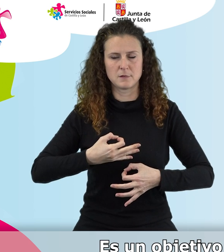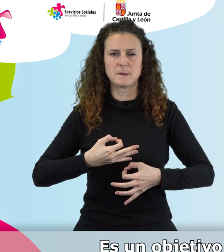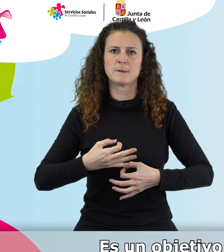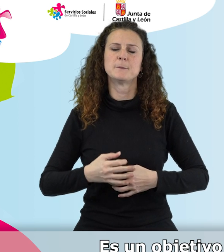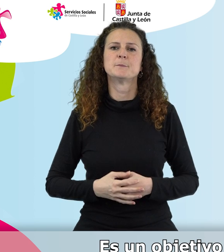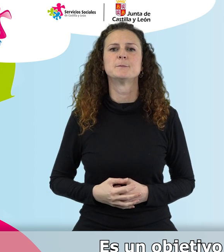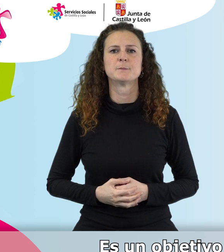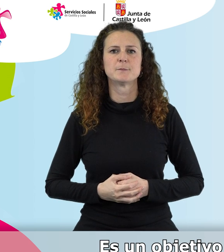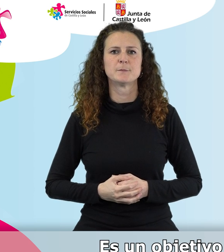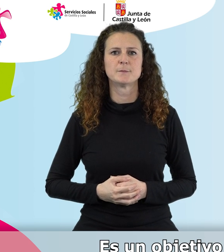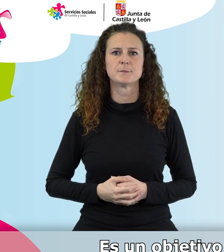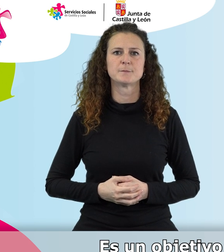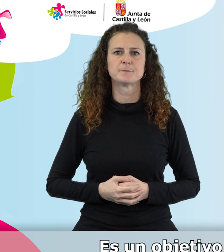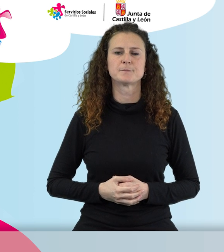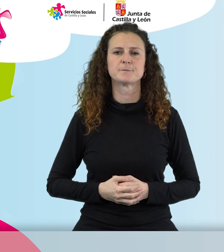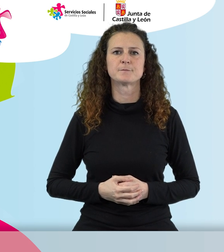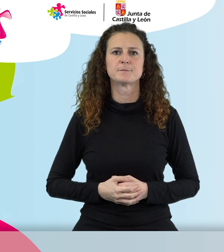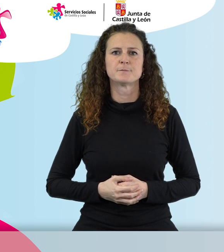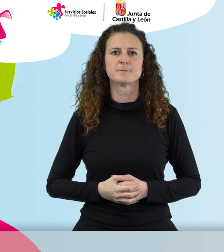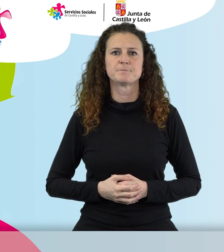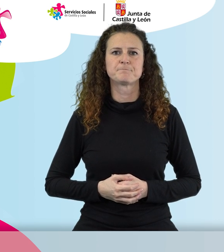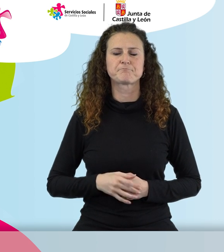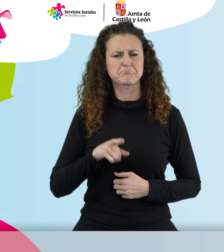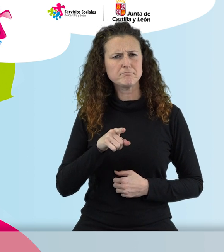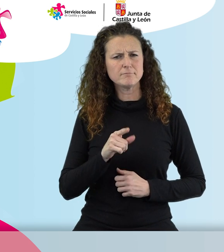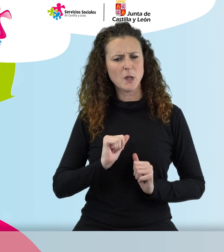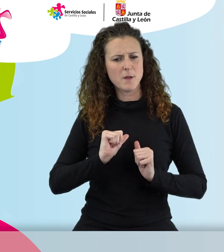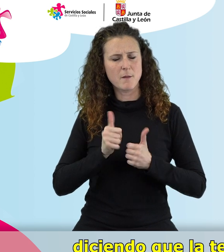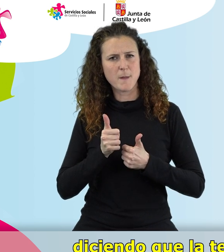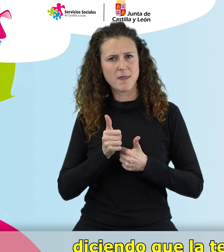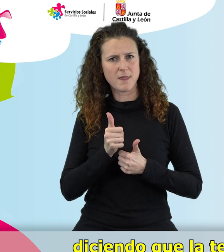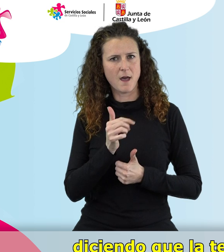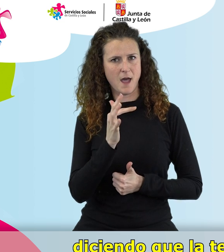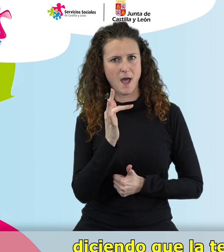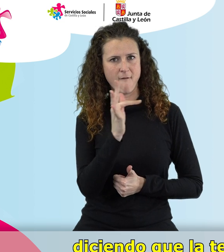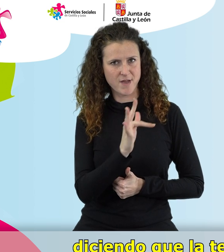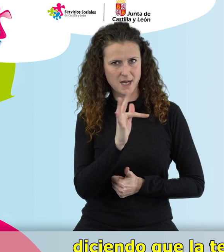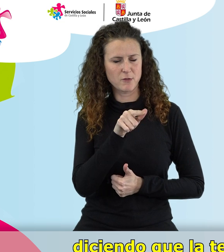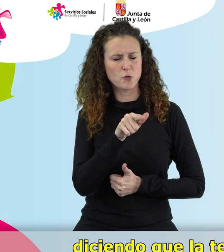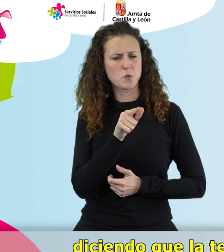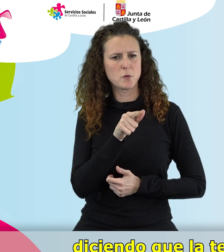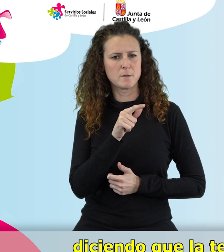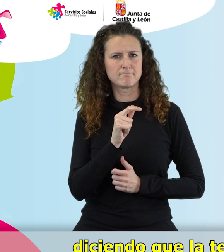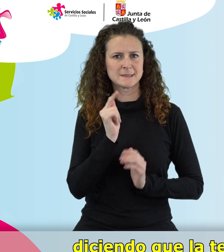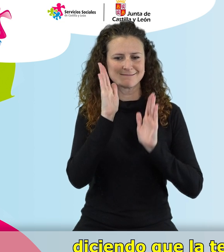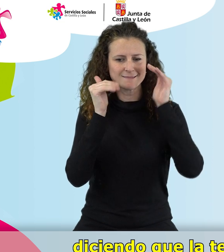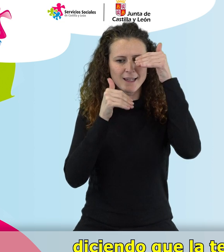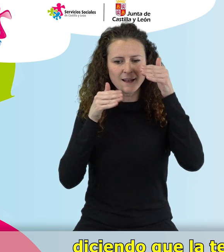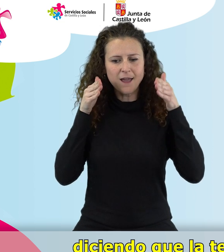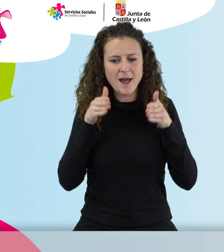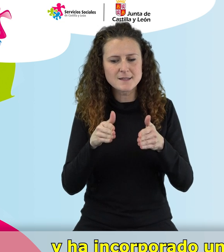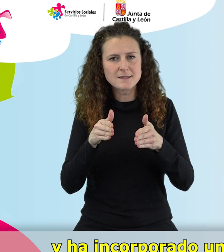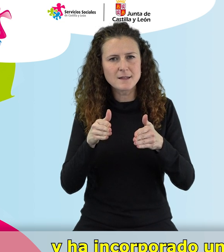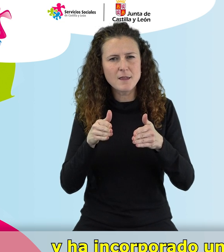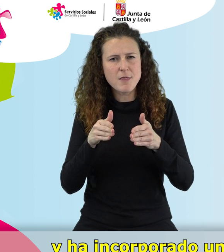principal de la Gerencia de Servicios Sociales. Has empezado, Fernando, diciendo que la teleasistencia ha cambiado